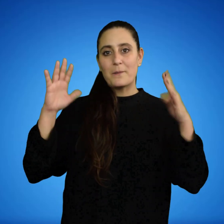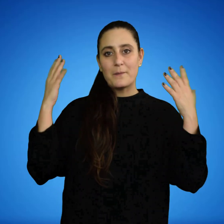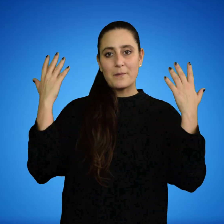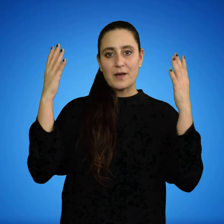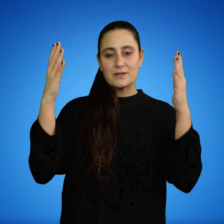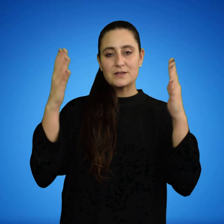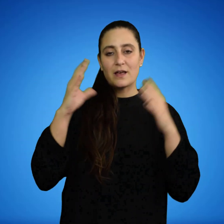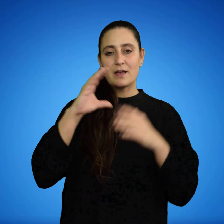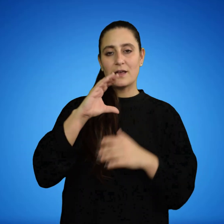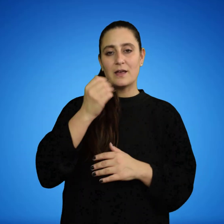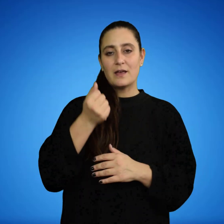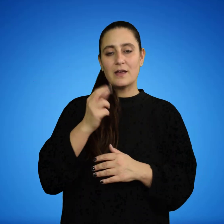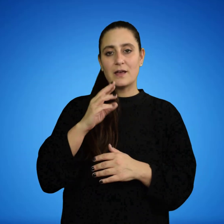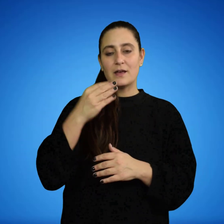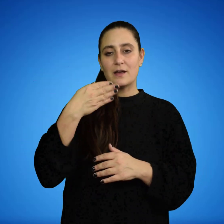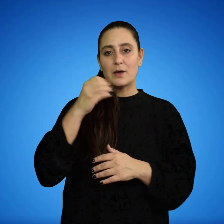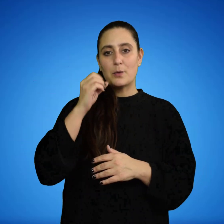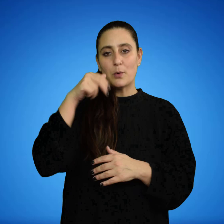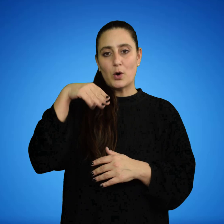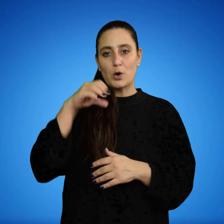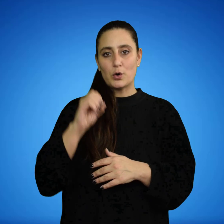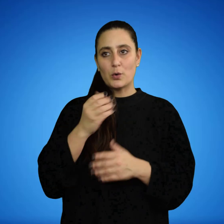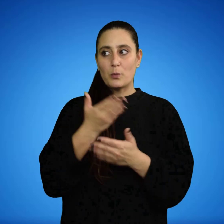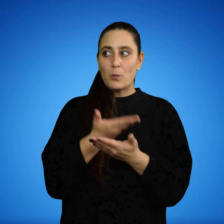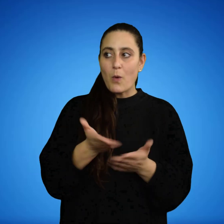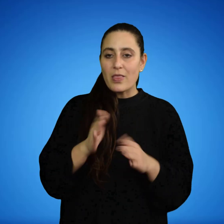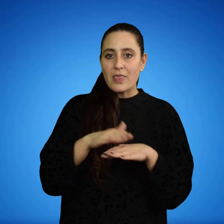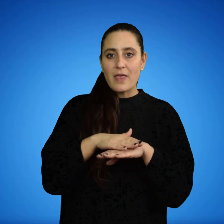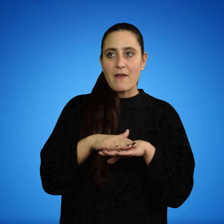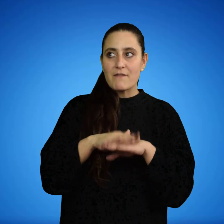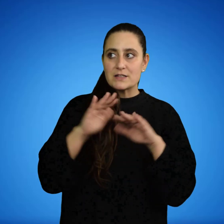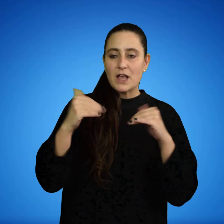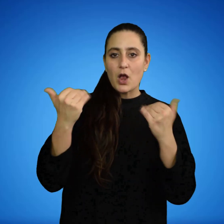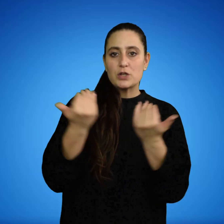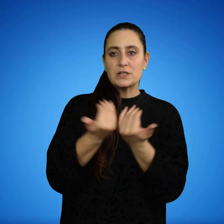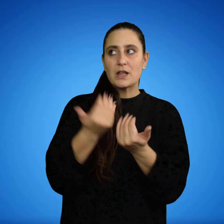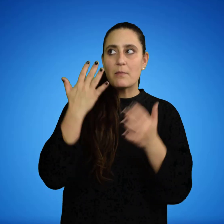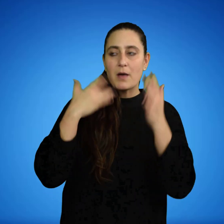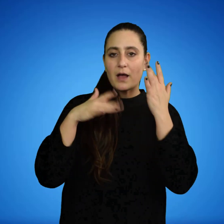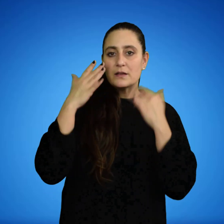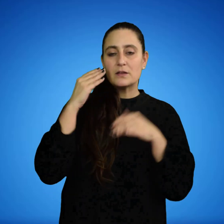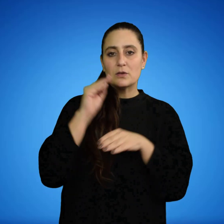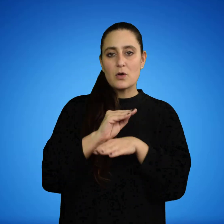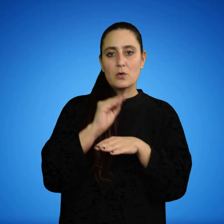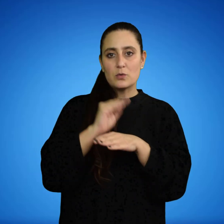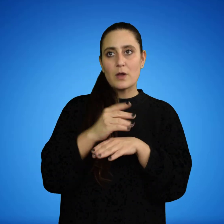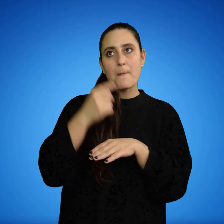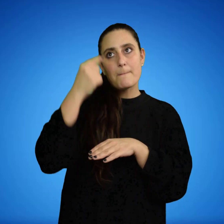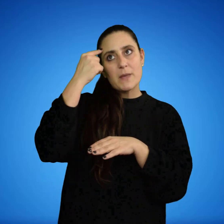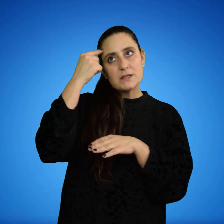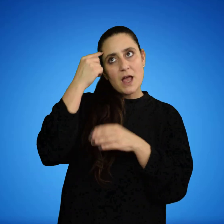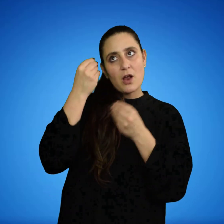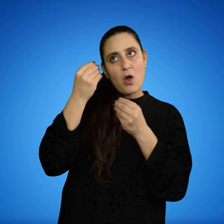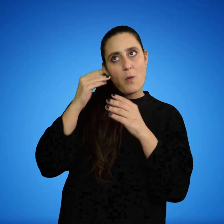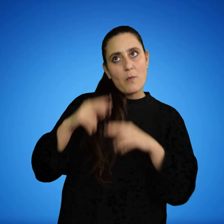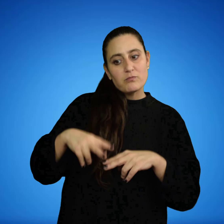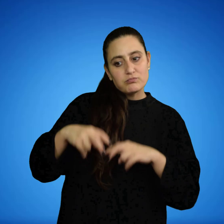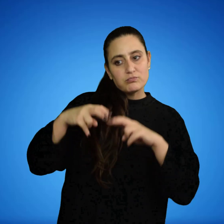Carbono, establece una línea de base en el ecosistema artístico-cultural para pensar la investigación y creación